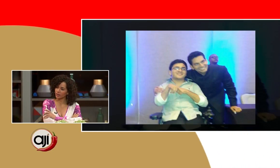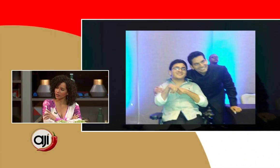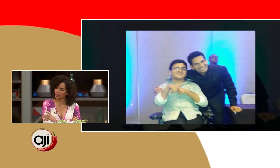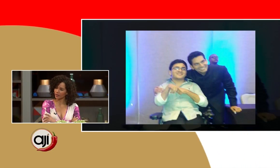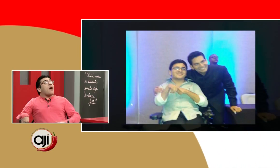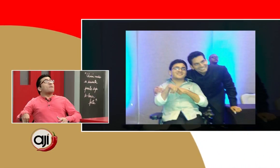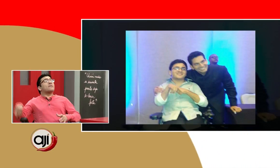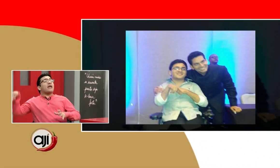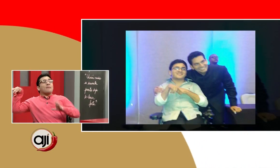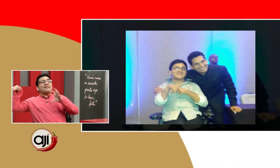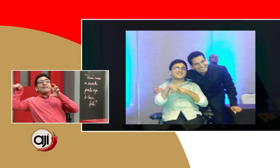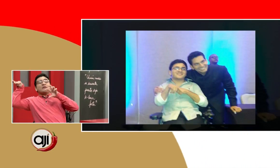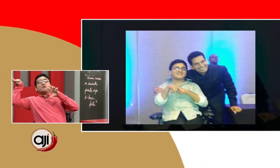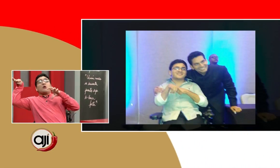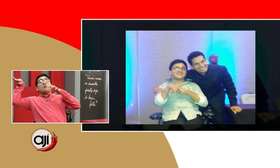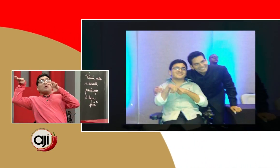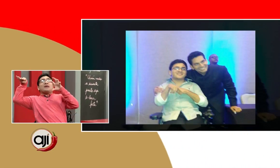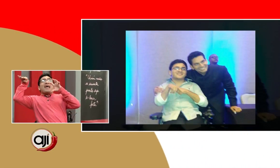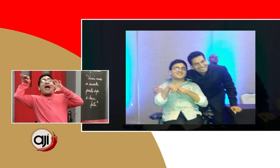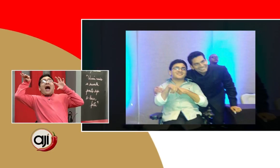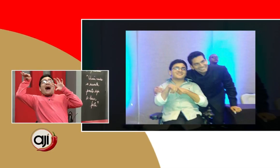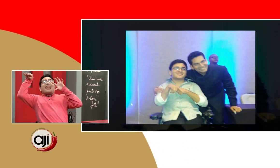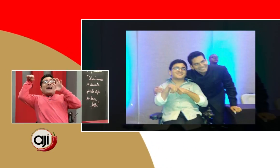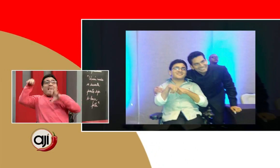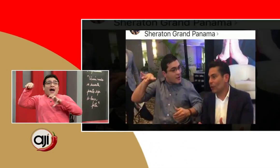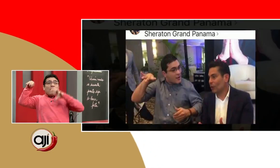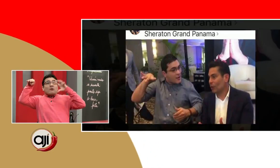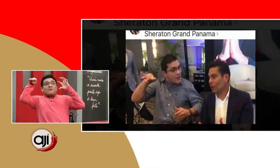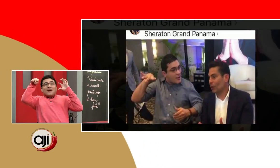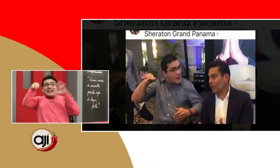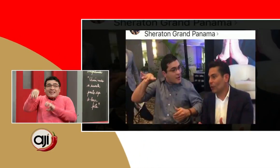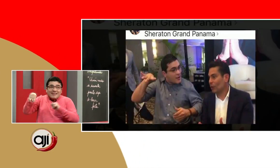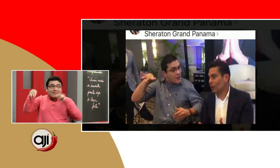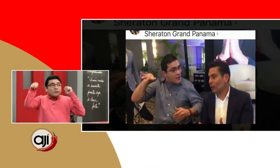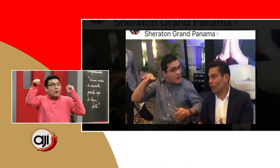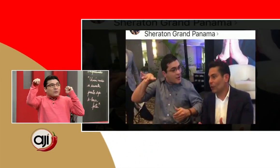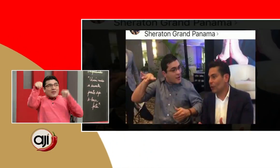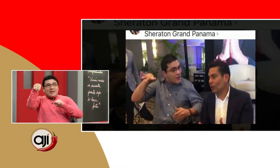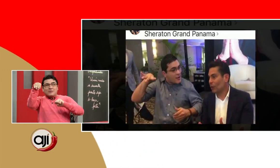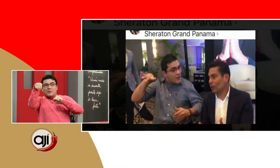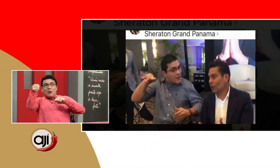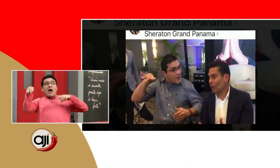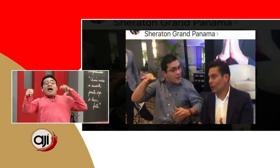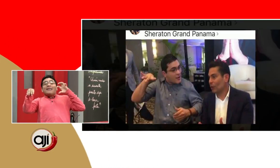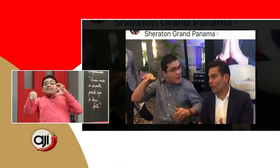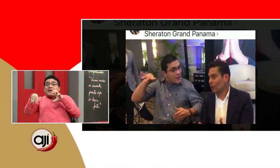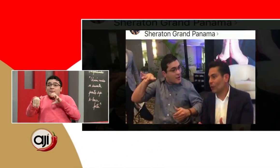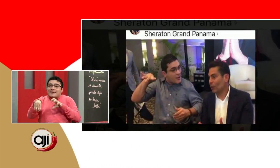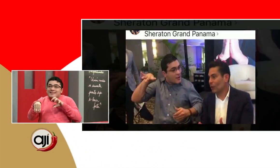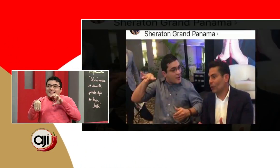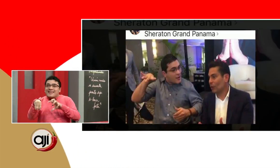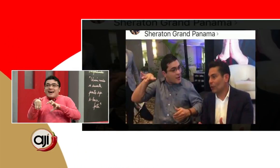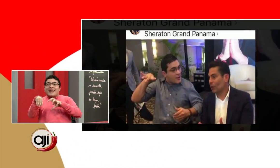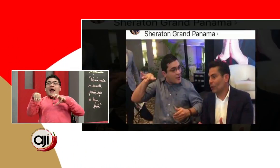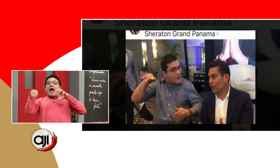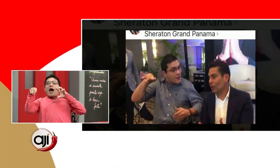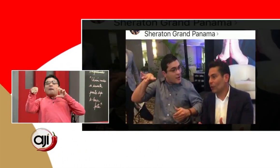Mira, me siento muy halagado, feliz, contento de representar a